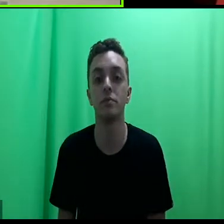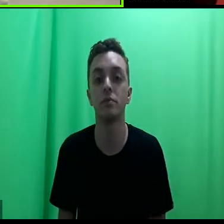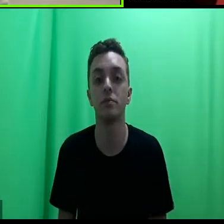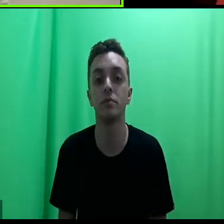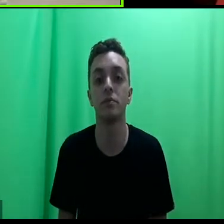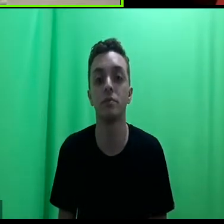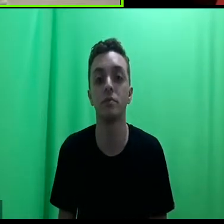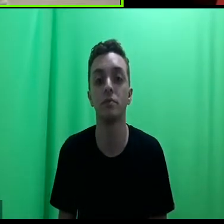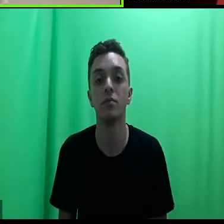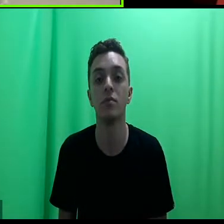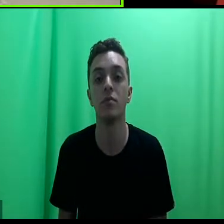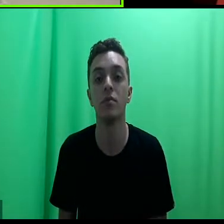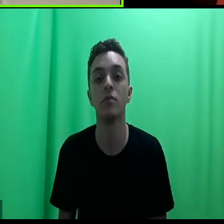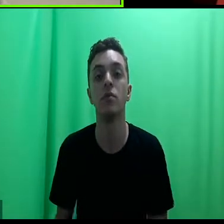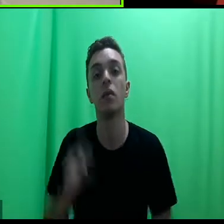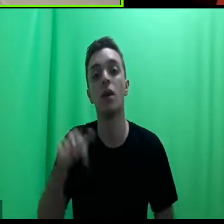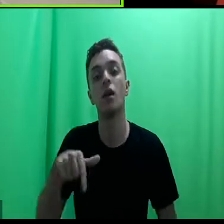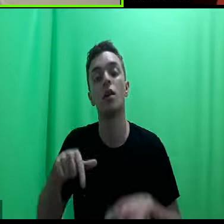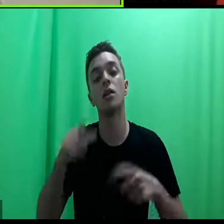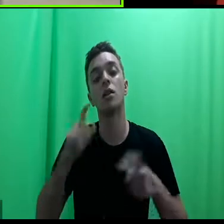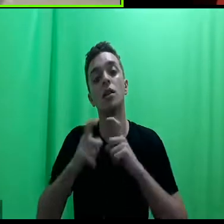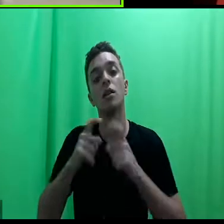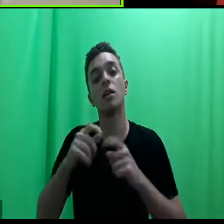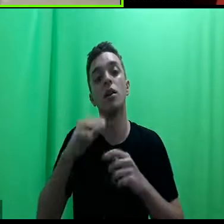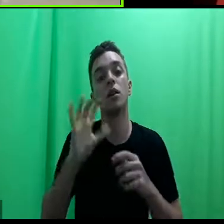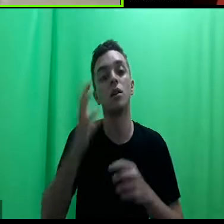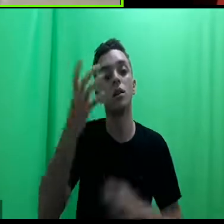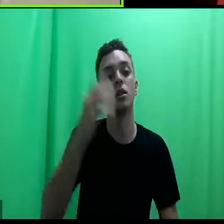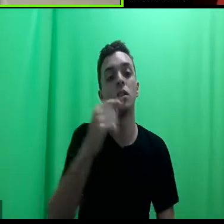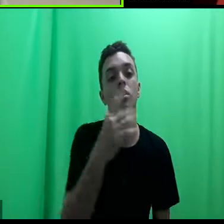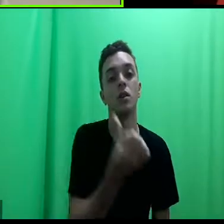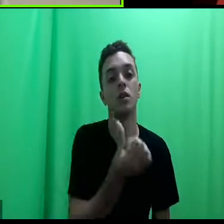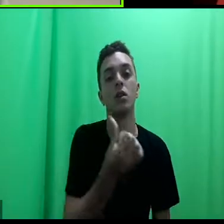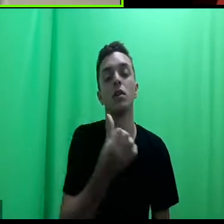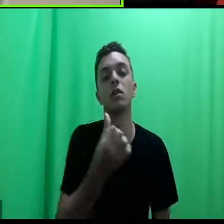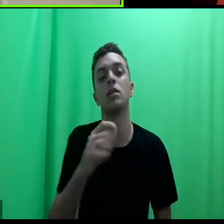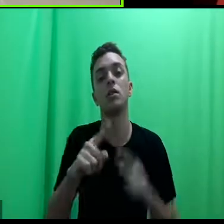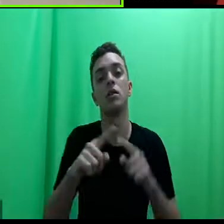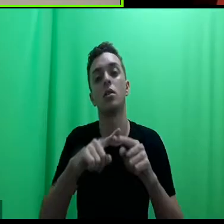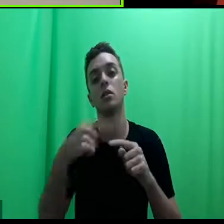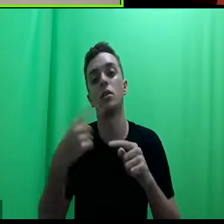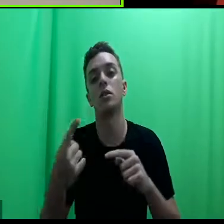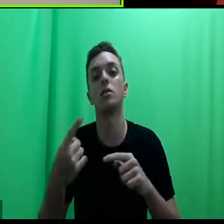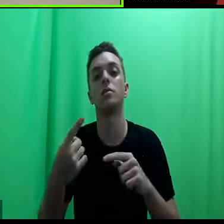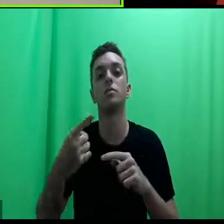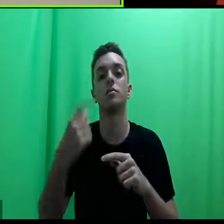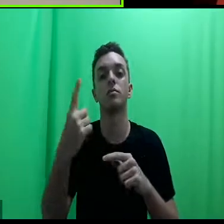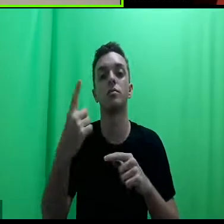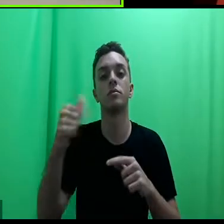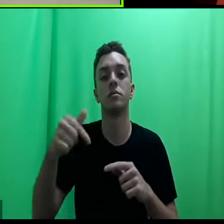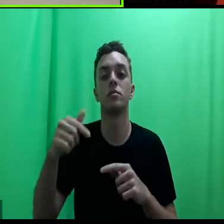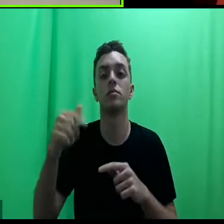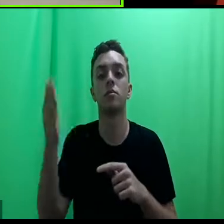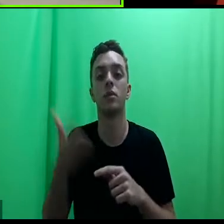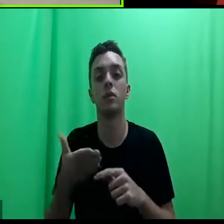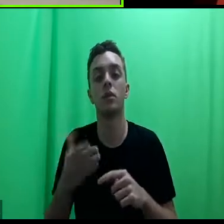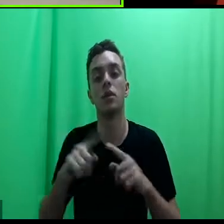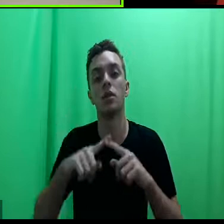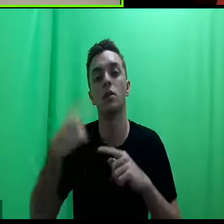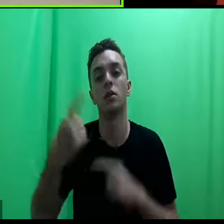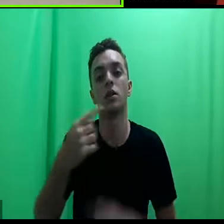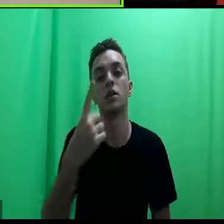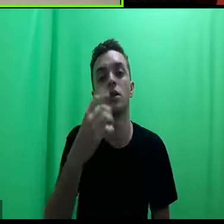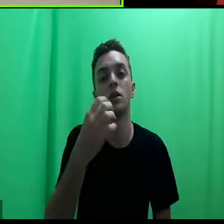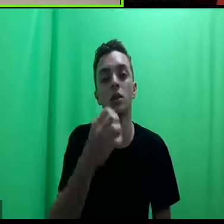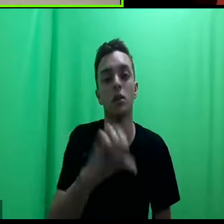popular, essa mesa vai acontecer das quatro às cinco e meia, depois a gente faz um intervalinho, das sete às oito e meia, a gente tem uma conferência sobre direitos